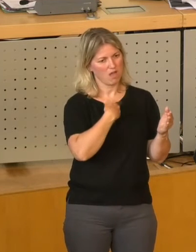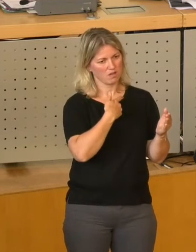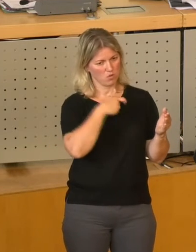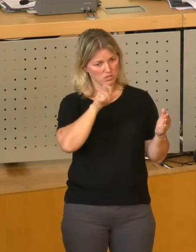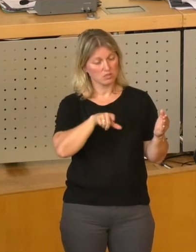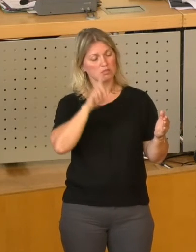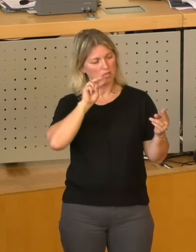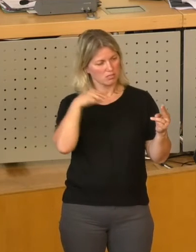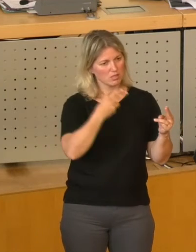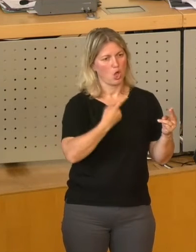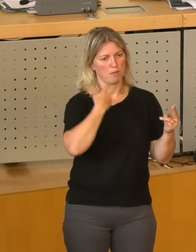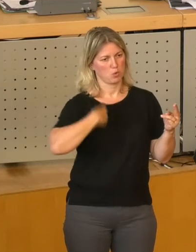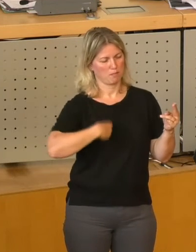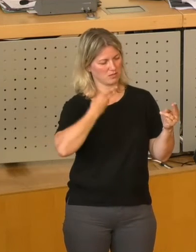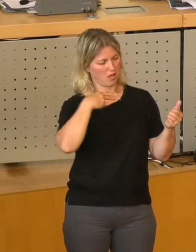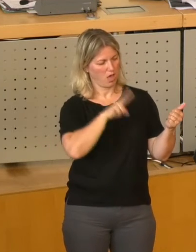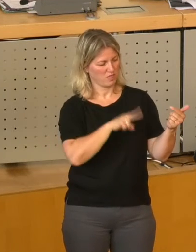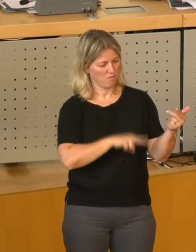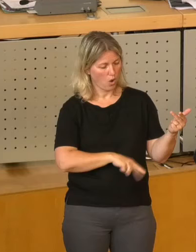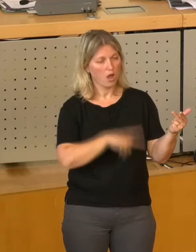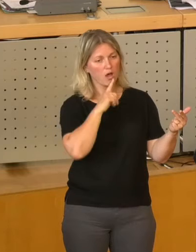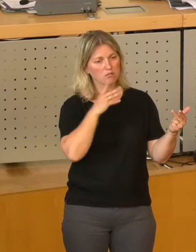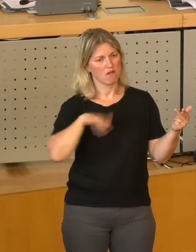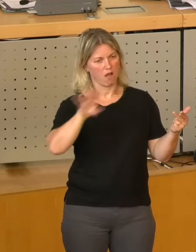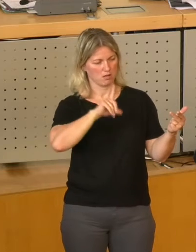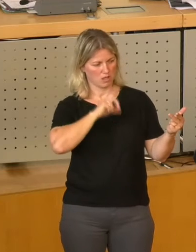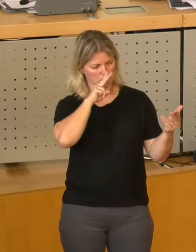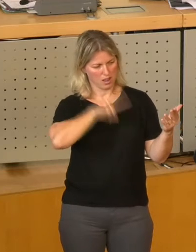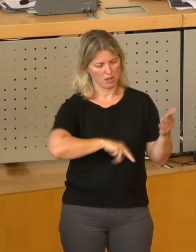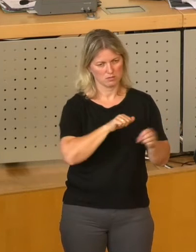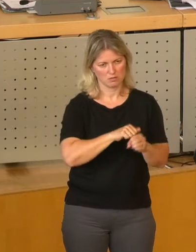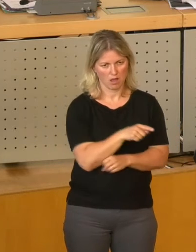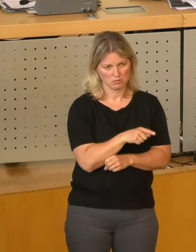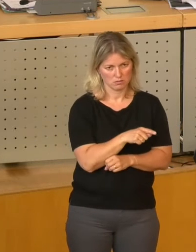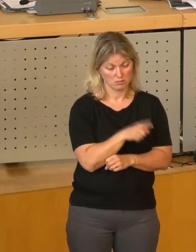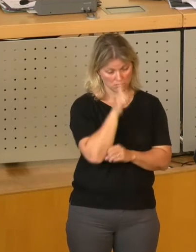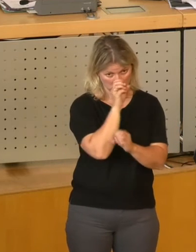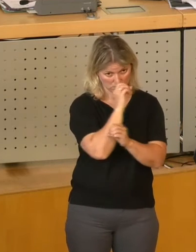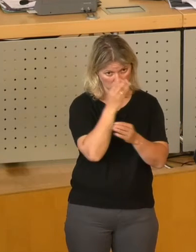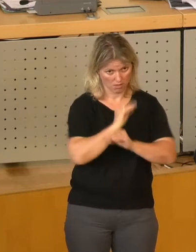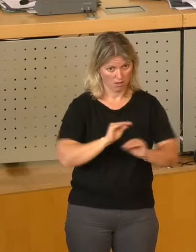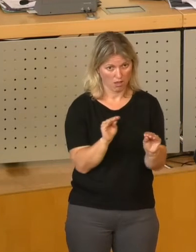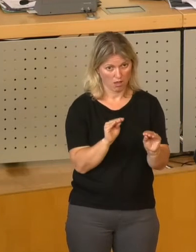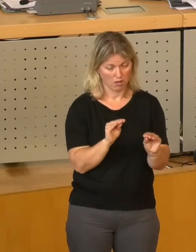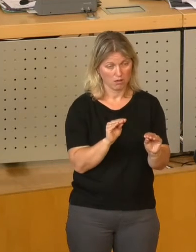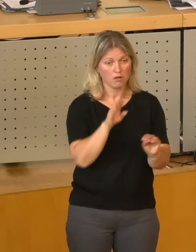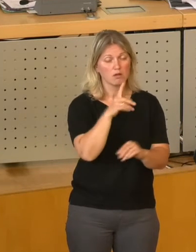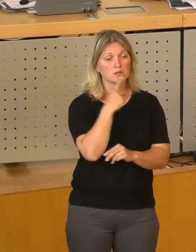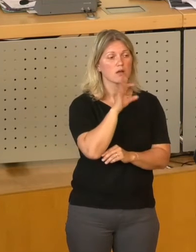ergeben. Dies möchte ich hier noch einmal klargestellt haben, dass hier nicht diese unzutreffende